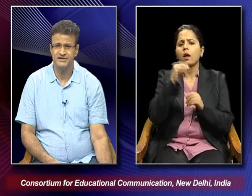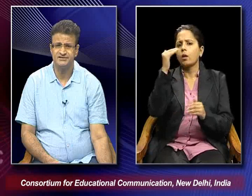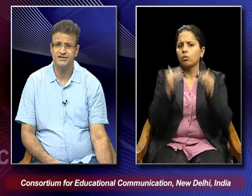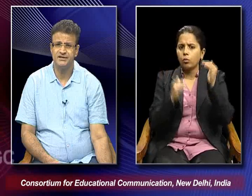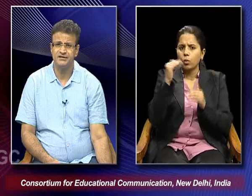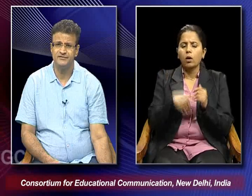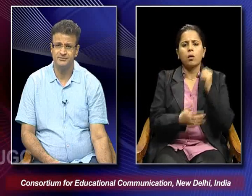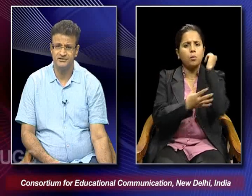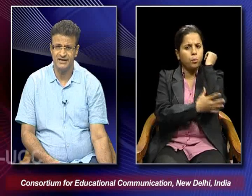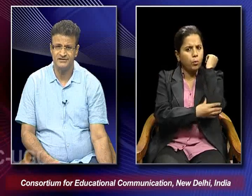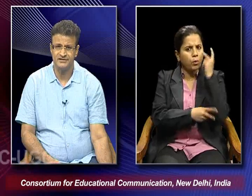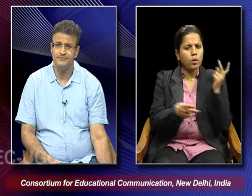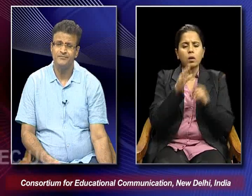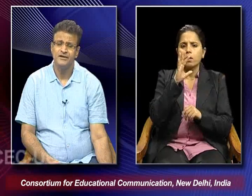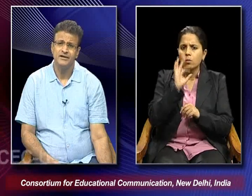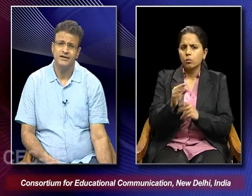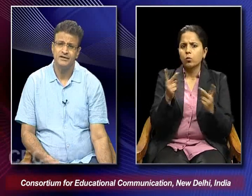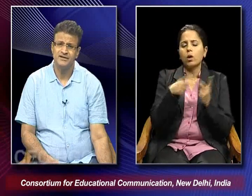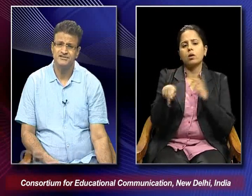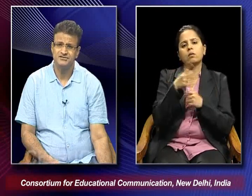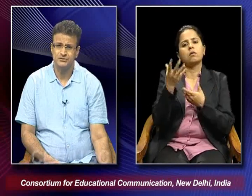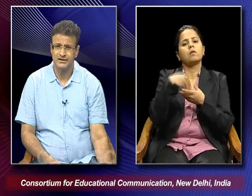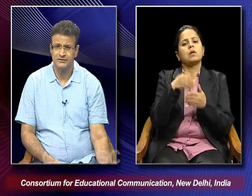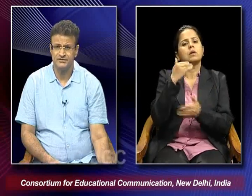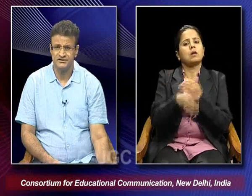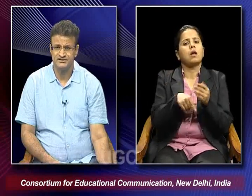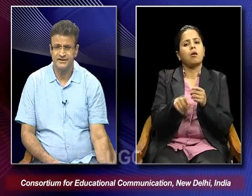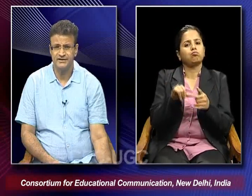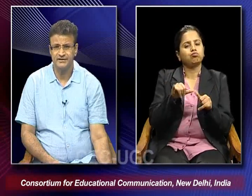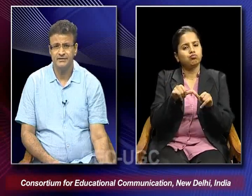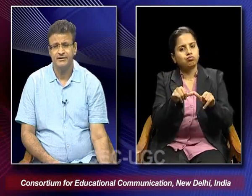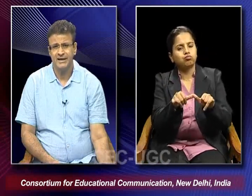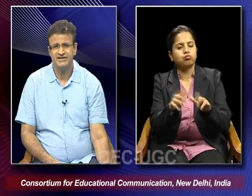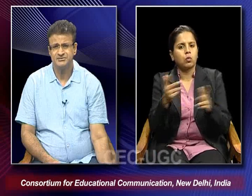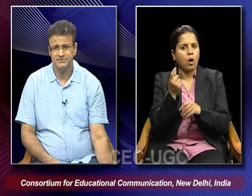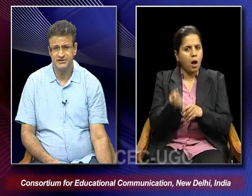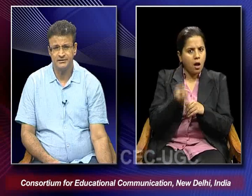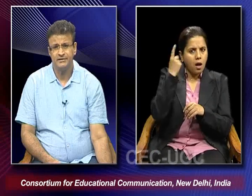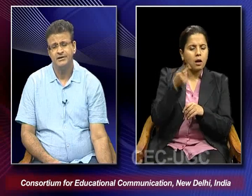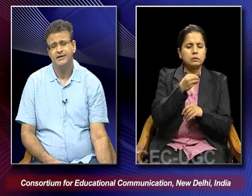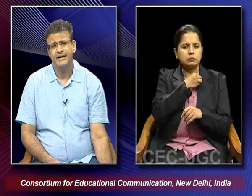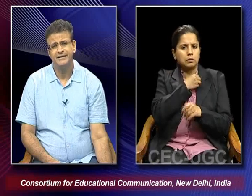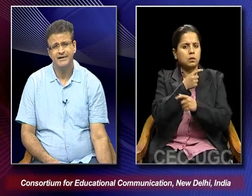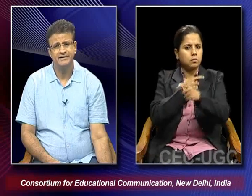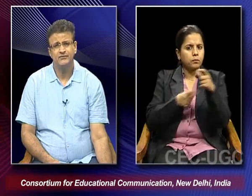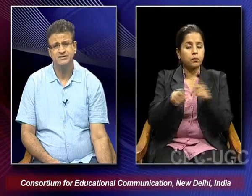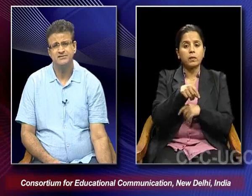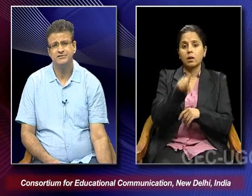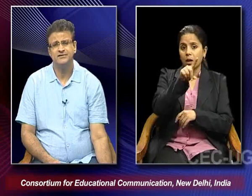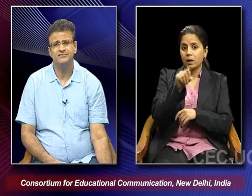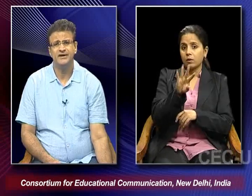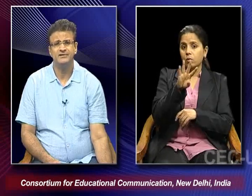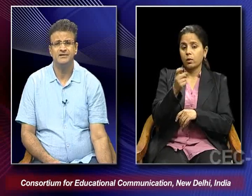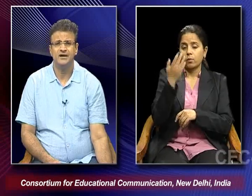as the inevitable reality and advances to tackle with understanding and sympathy. And in 1947